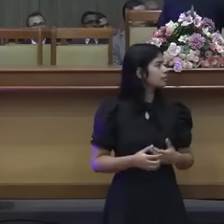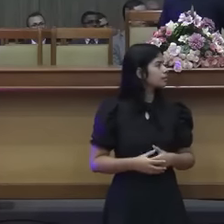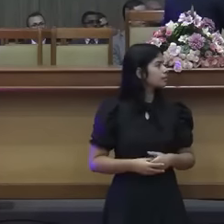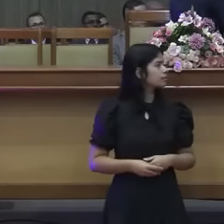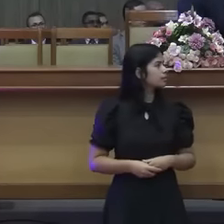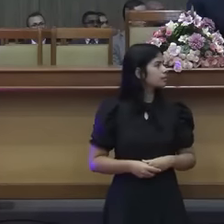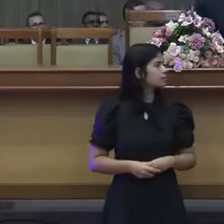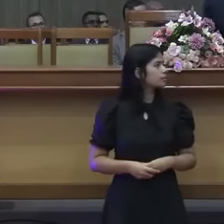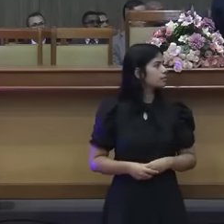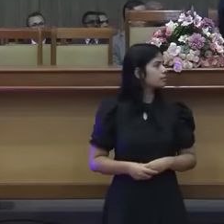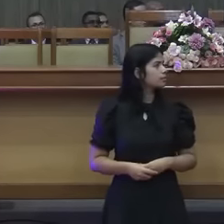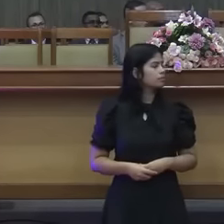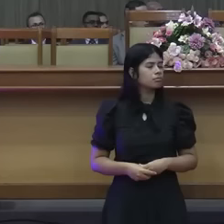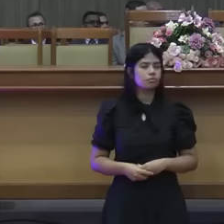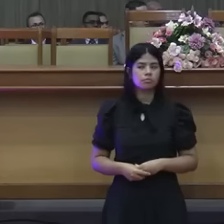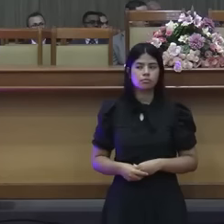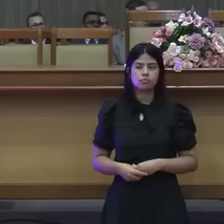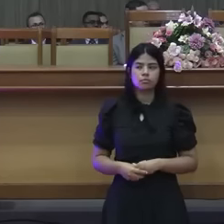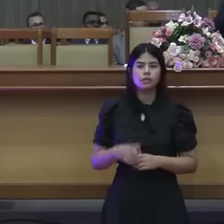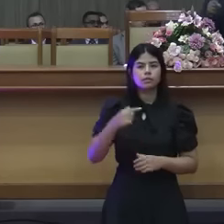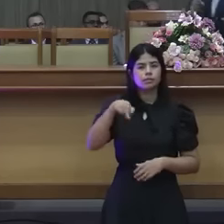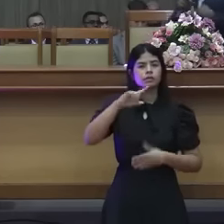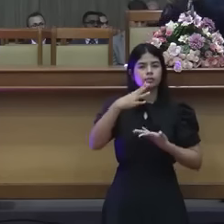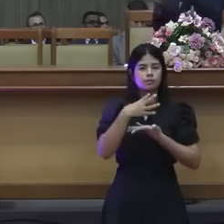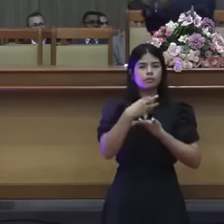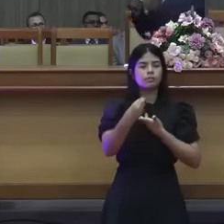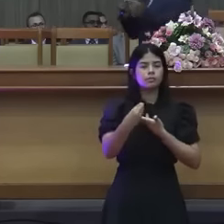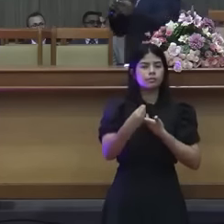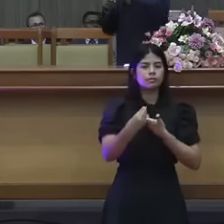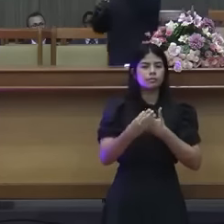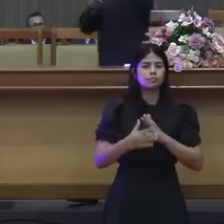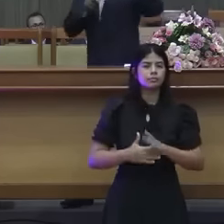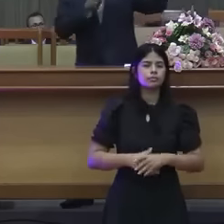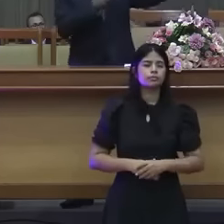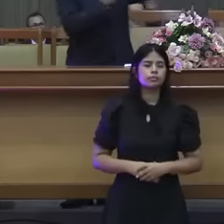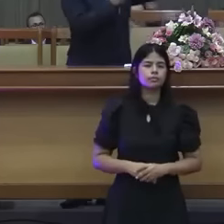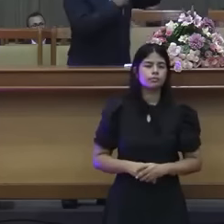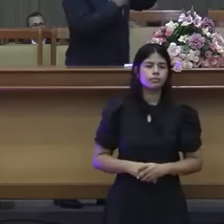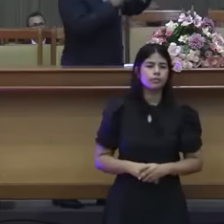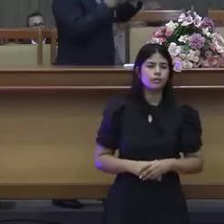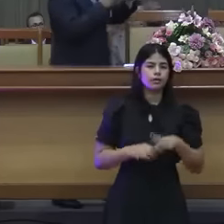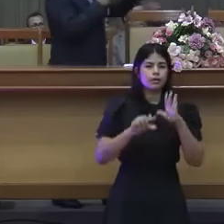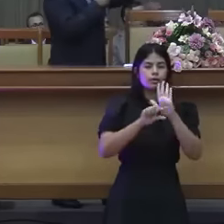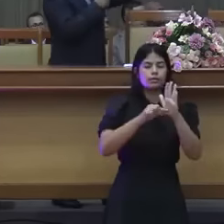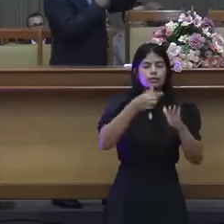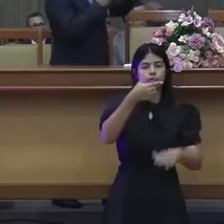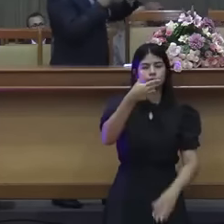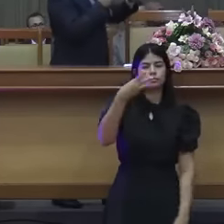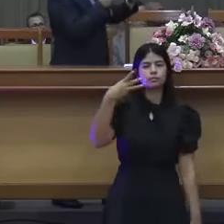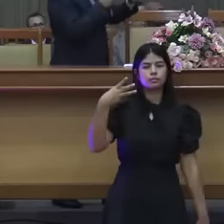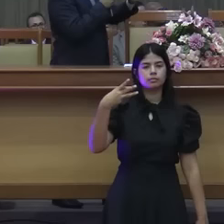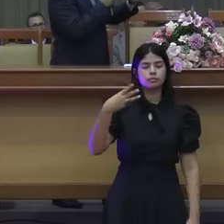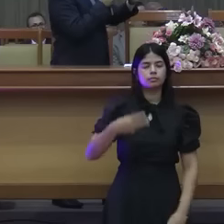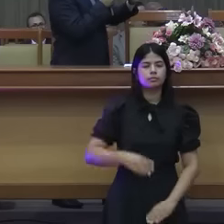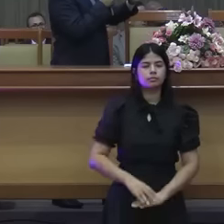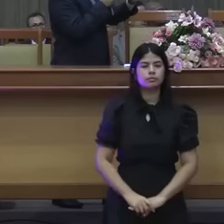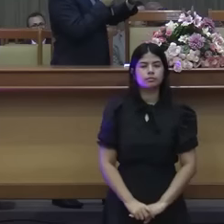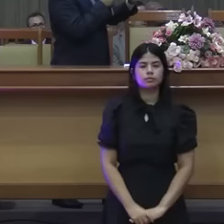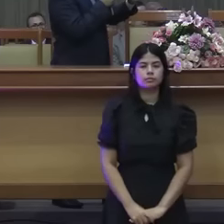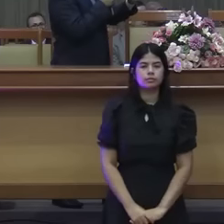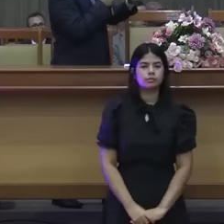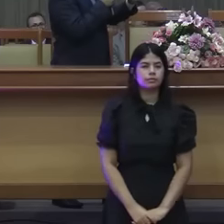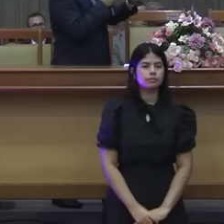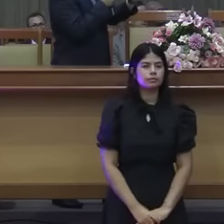os... Preceitos. Como o quê? Como vô-los entreguei. Agora ele entregou quem? Coloca o 23 na tela, no mesmo capítulo. Olha aí.